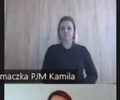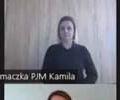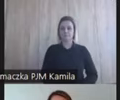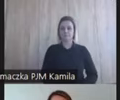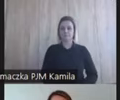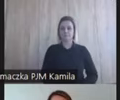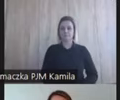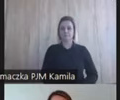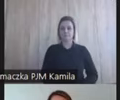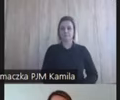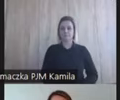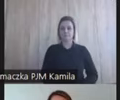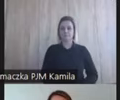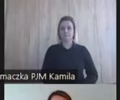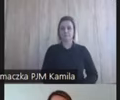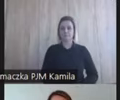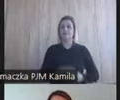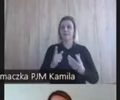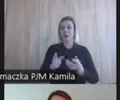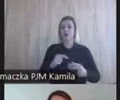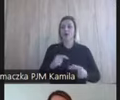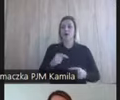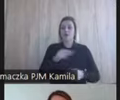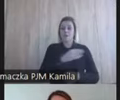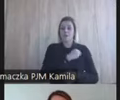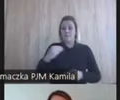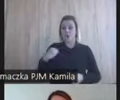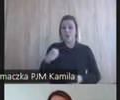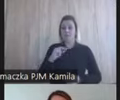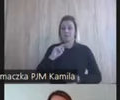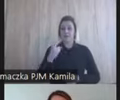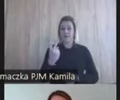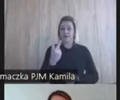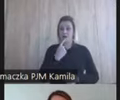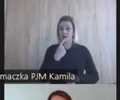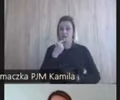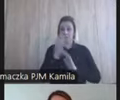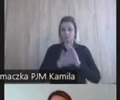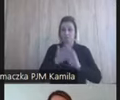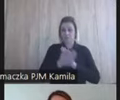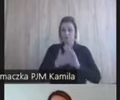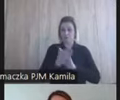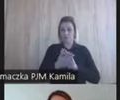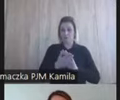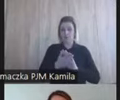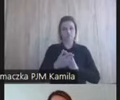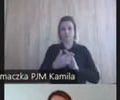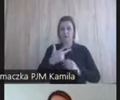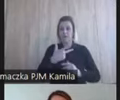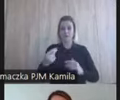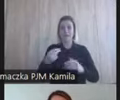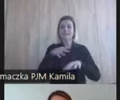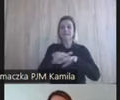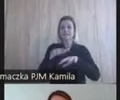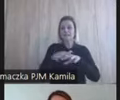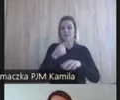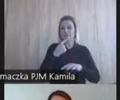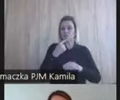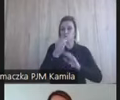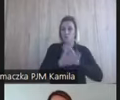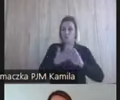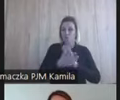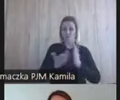Mamy ten mit czwarty, że w Polsce funkcjonują dwa języki migowe. Nie, system językowo-migowy nie jest